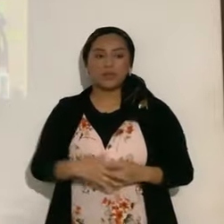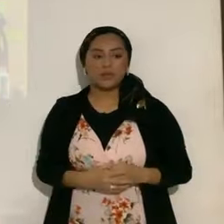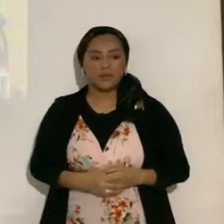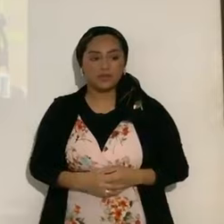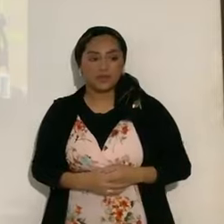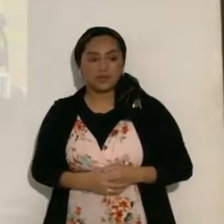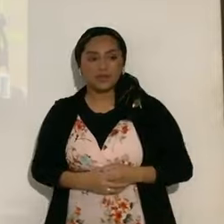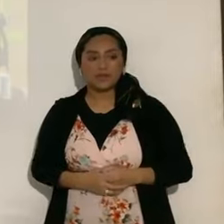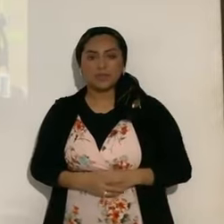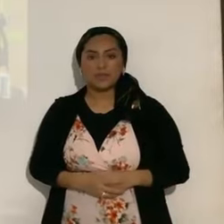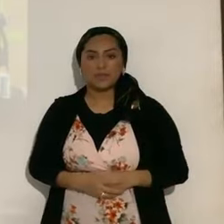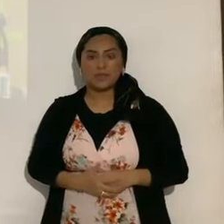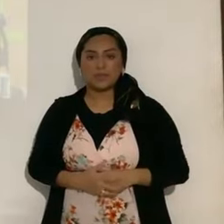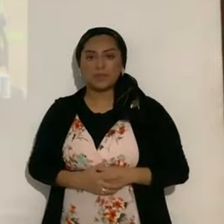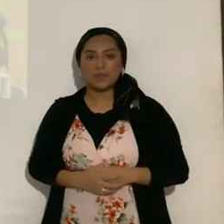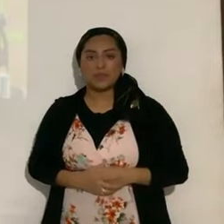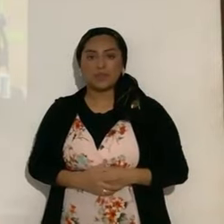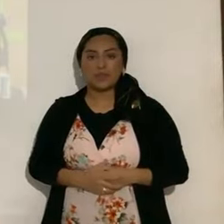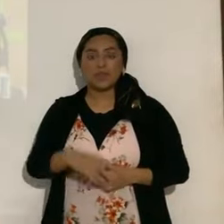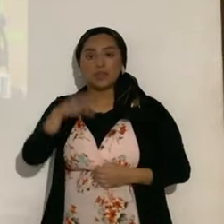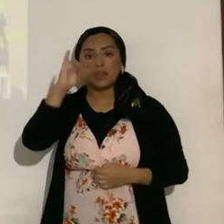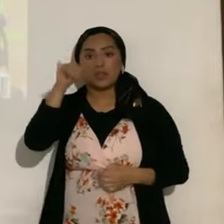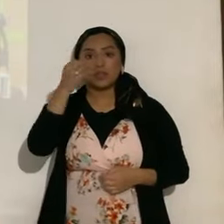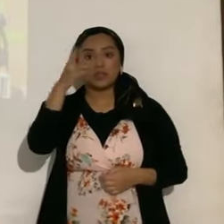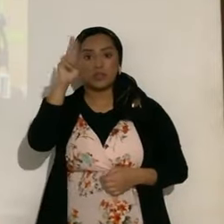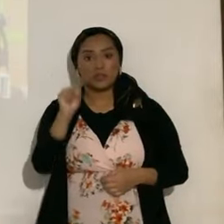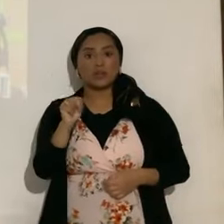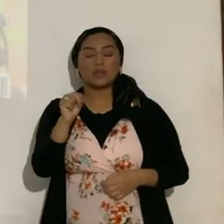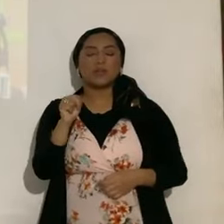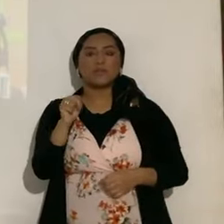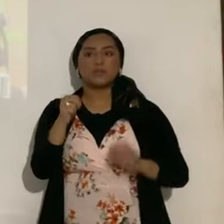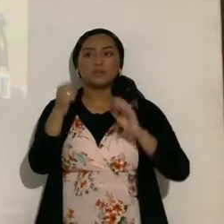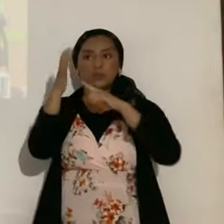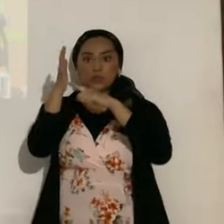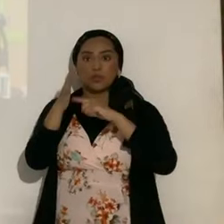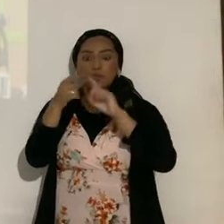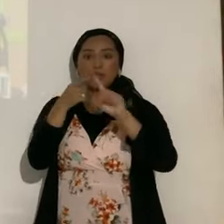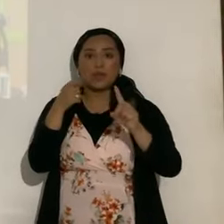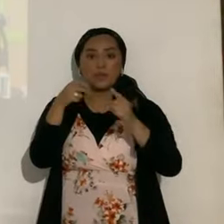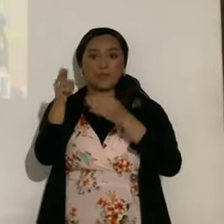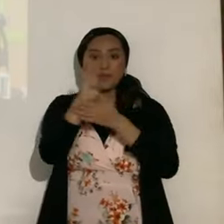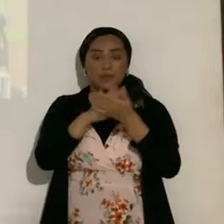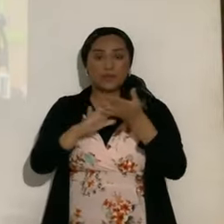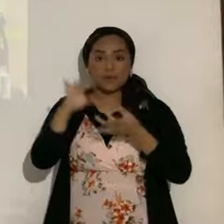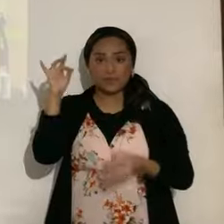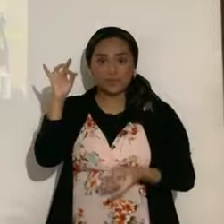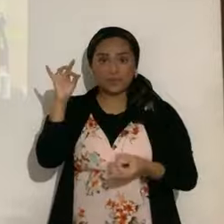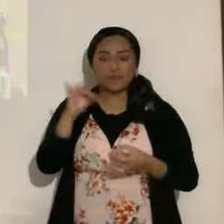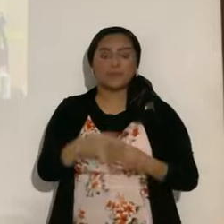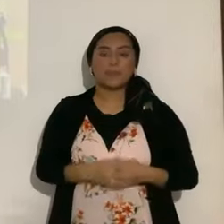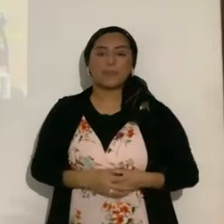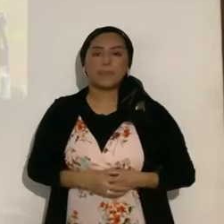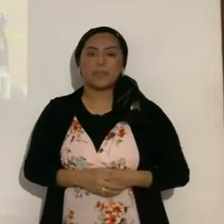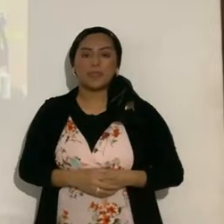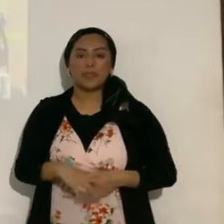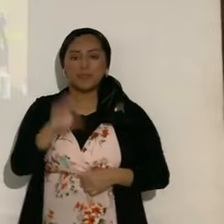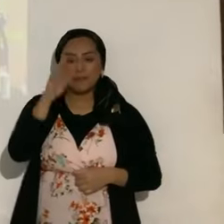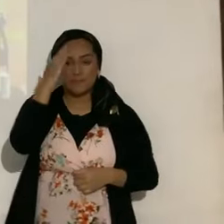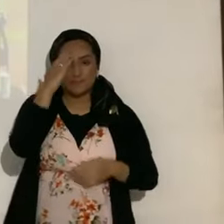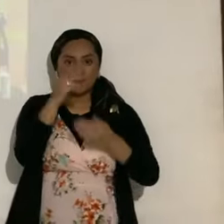corona de dos estrellas. Aquí Yohanan, Juan, estaba recibiendo una revelación de Raacodes, el Espíritu Santo, como tú lo conociste, de Yahshua,